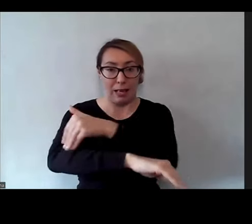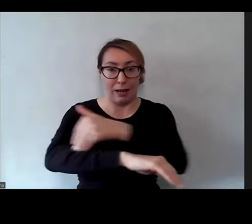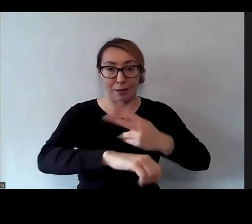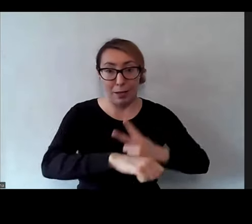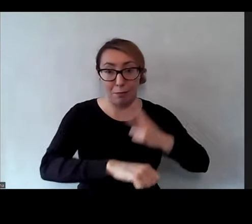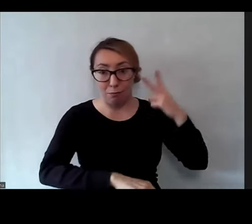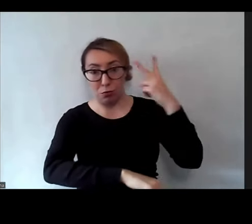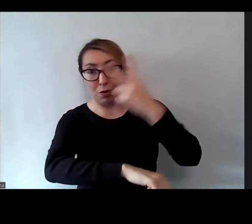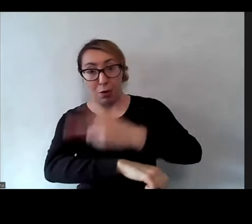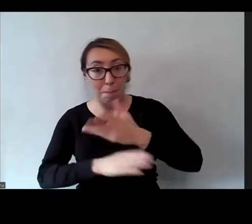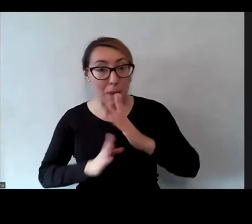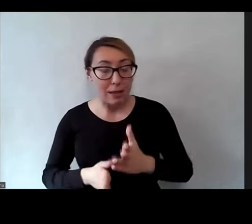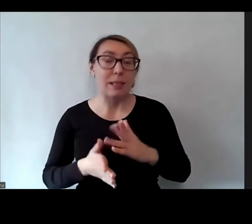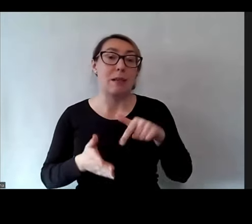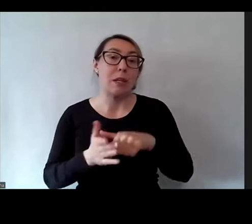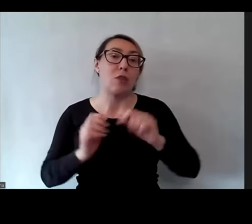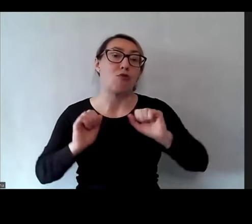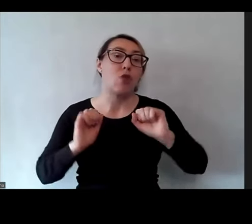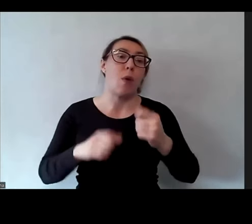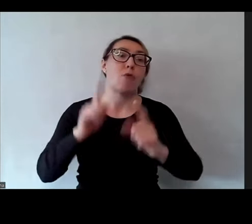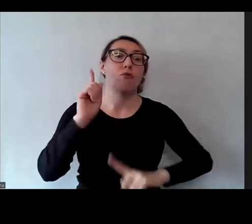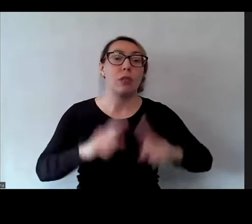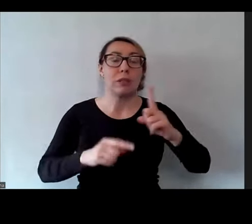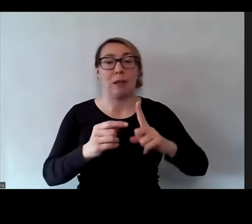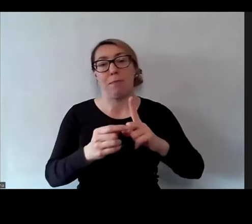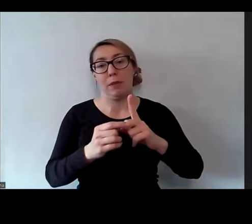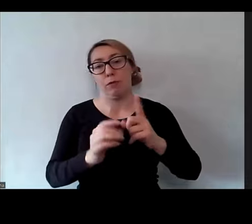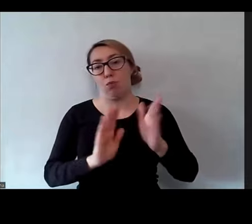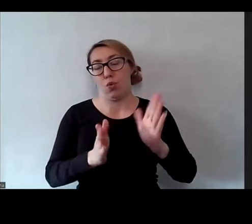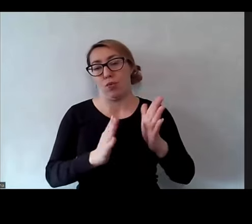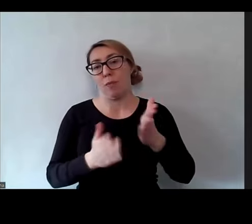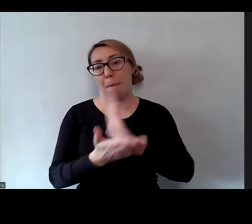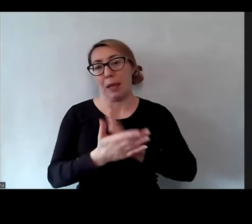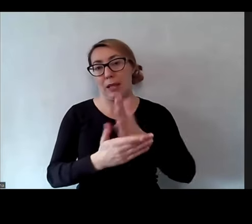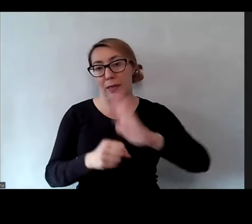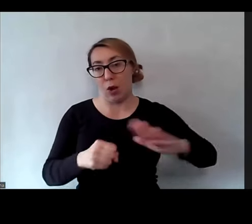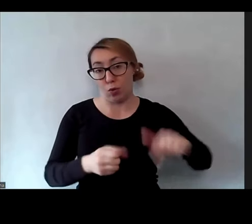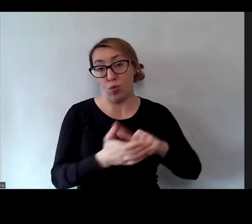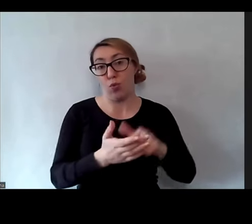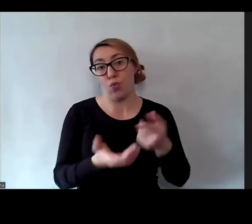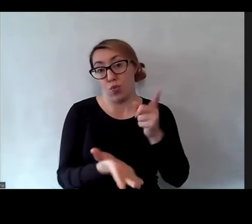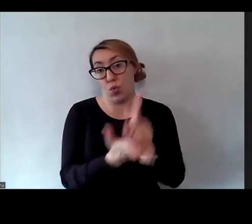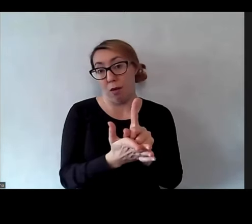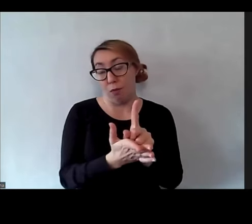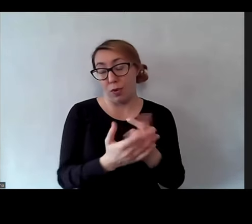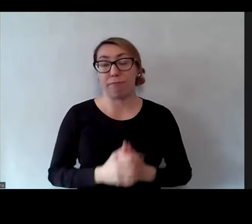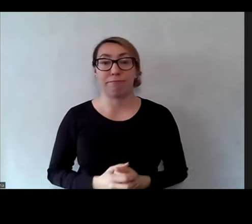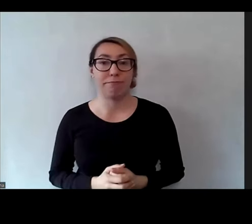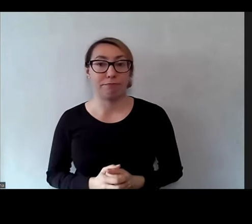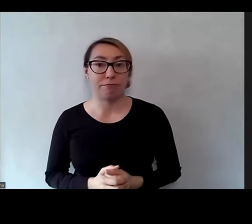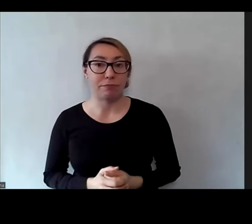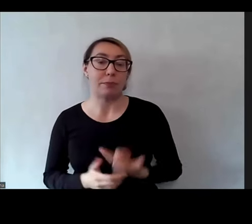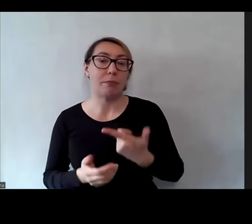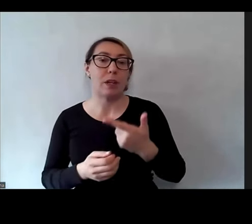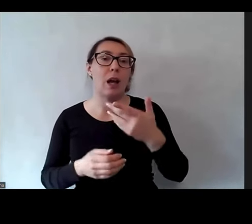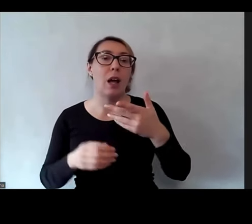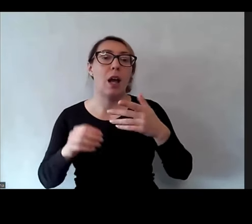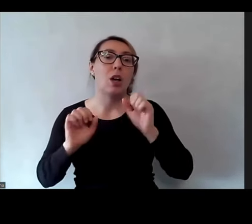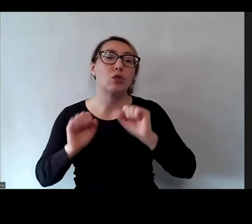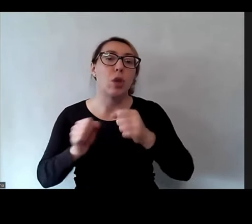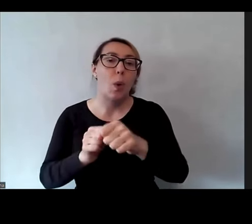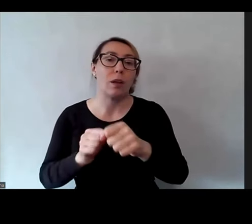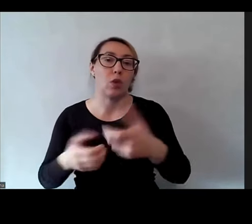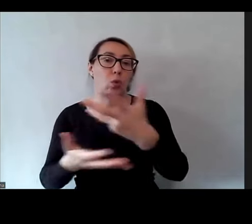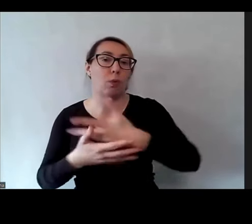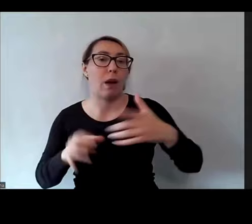kraju i będziemy działać czasami w sposób międzynarodowy, bo tak też się stało. Jeżeli chodzi o działania Towarzystwa GES,